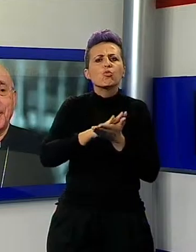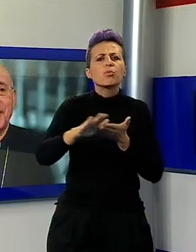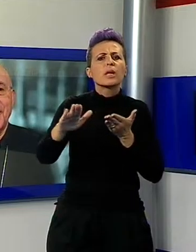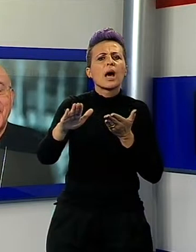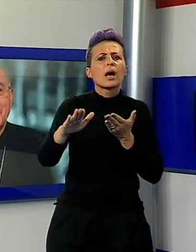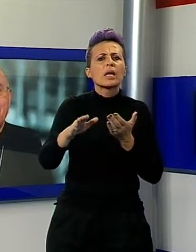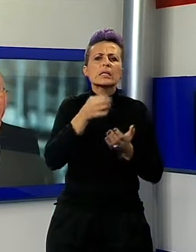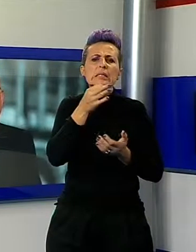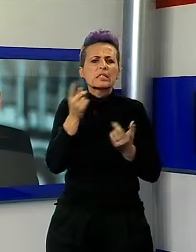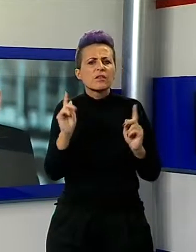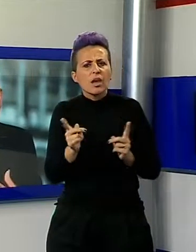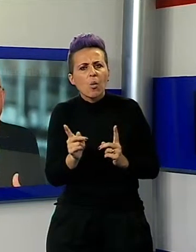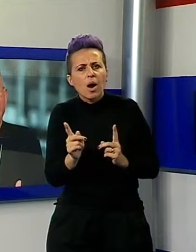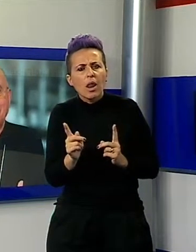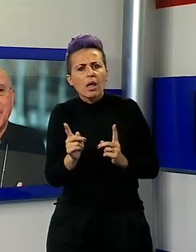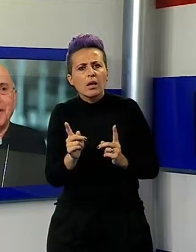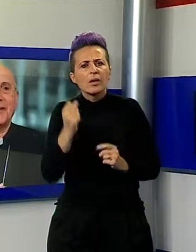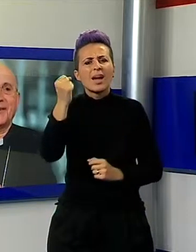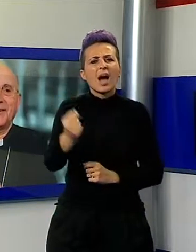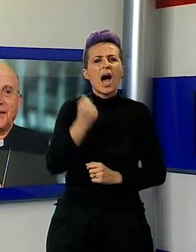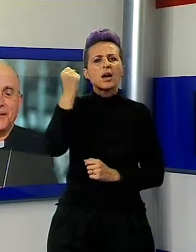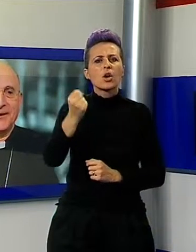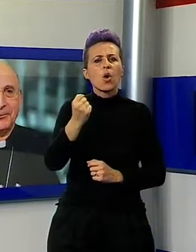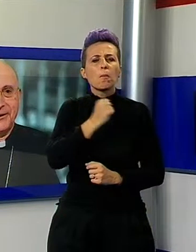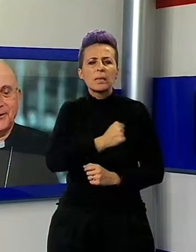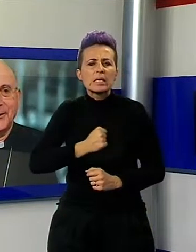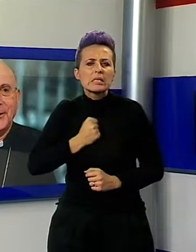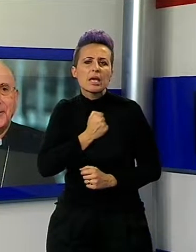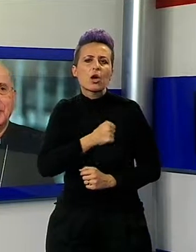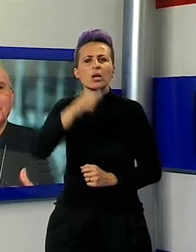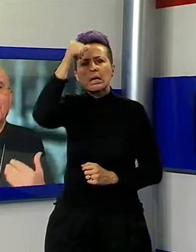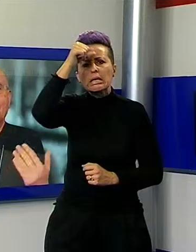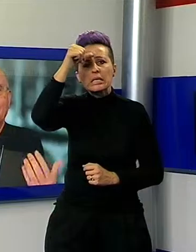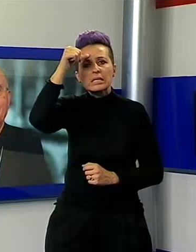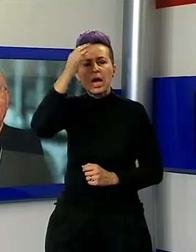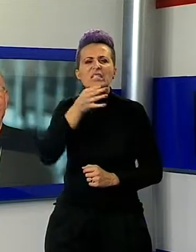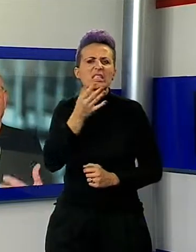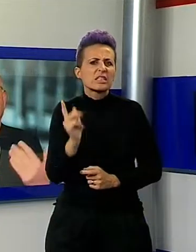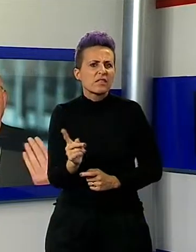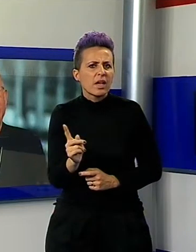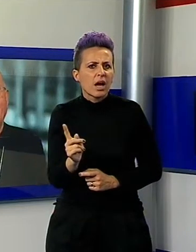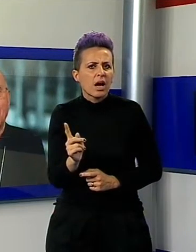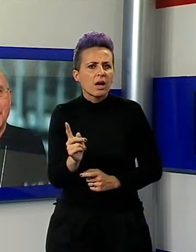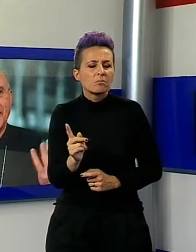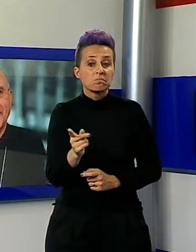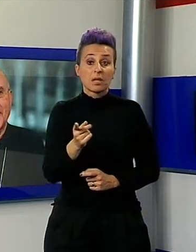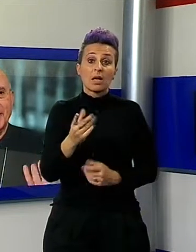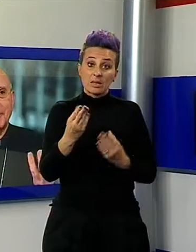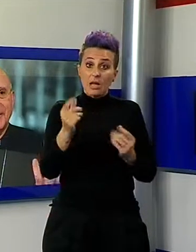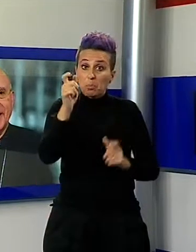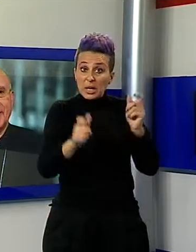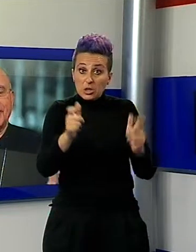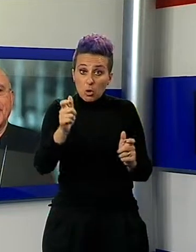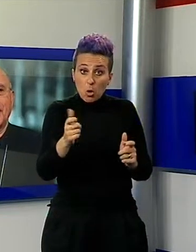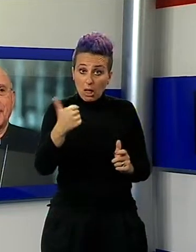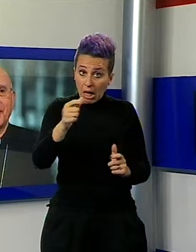misericordia per i cristiani? Guardate essenzialmente questo. Molti di noi sono andati a Roma, no? E